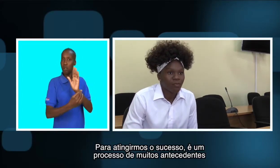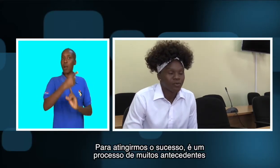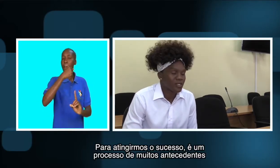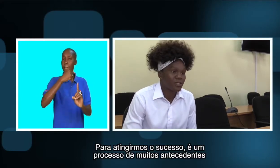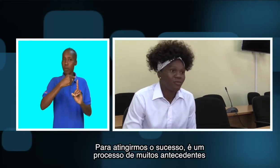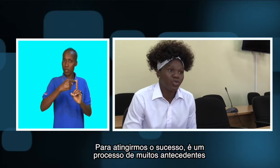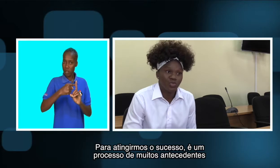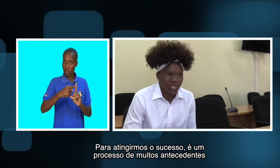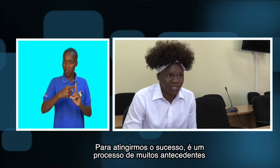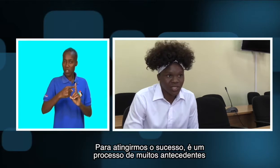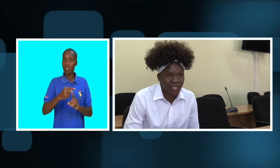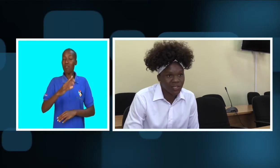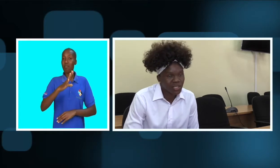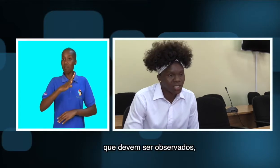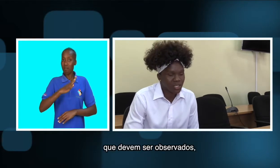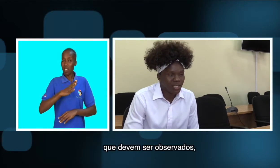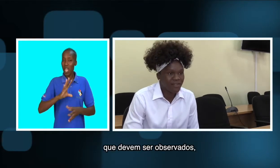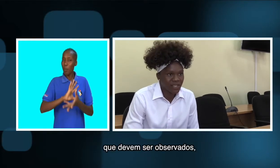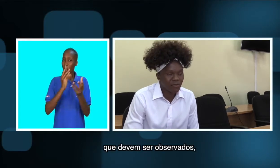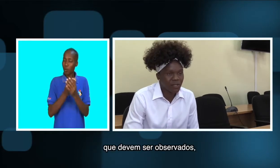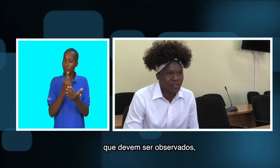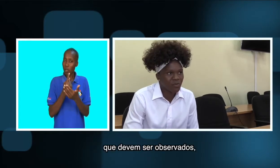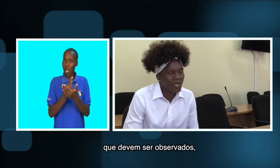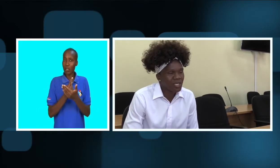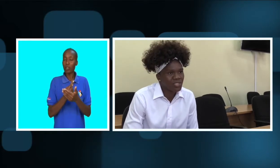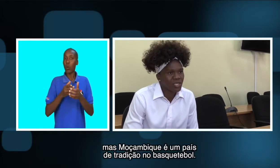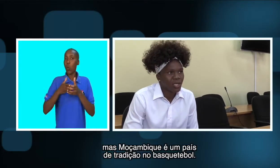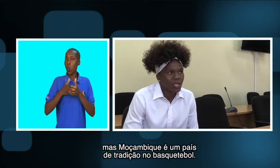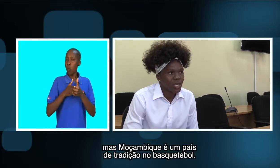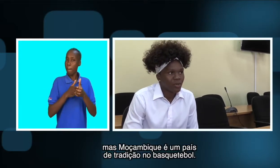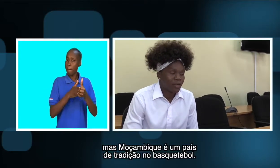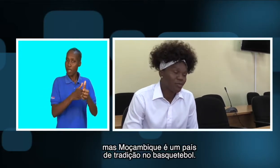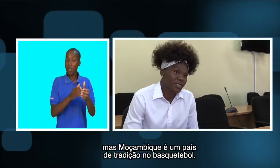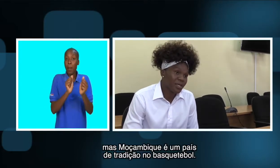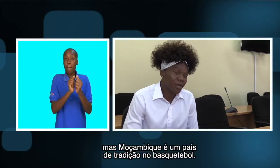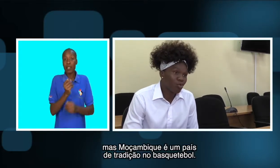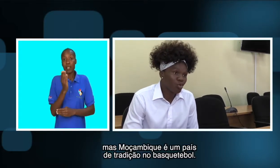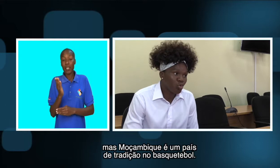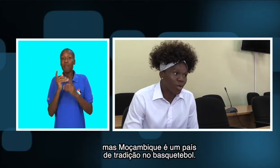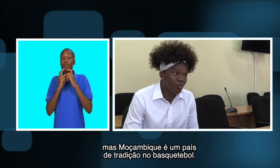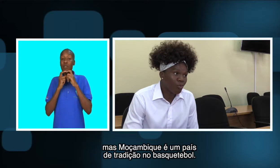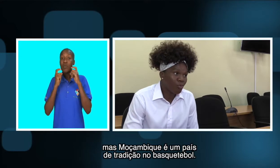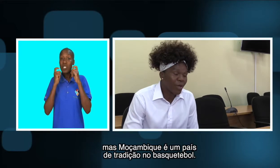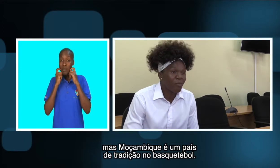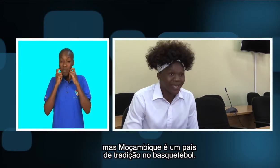processo de muitos antecedentes que devem ser concretos, mas eu quero que Moçambique é um país